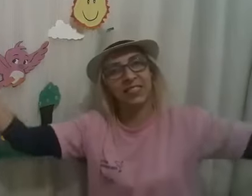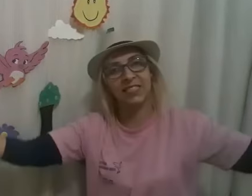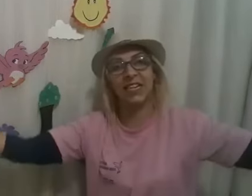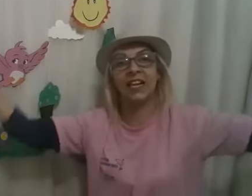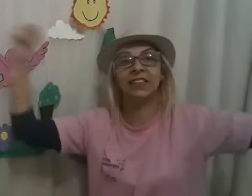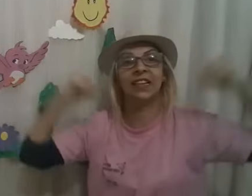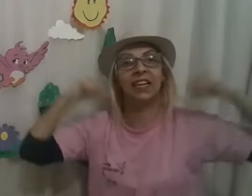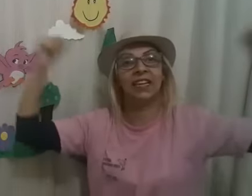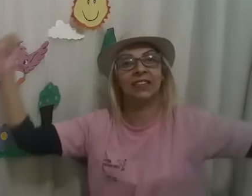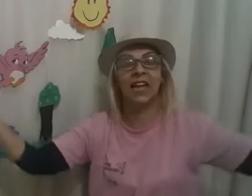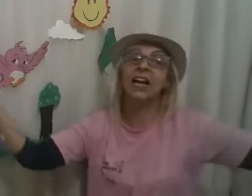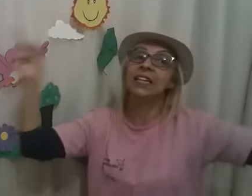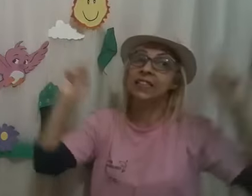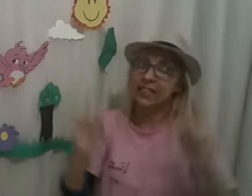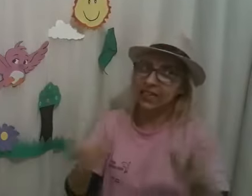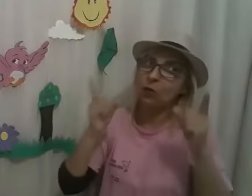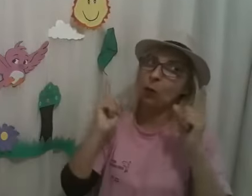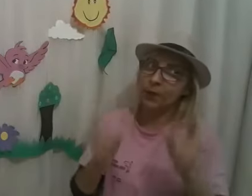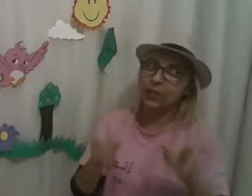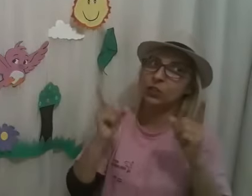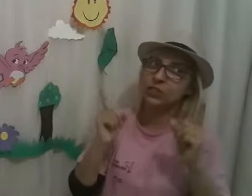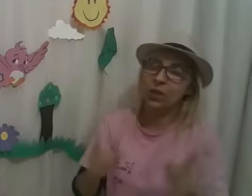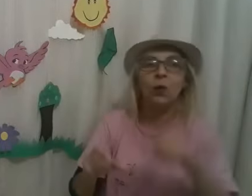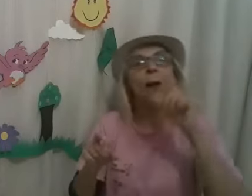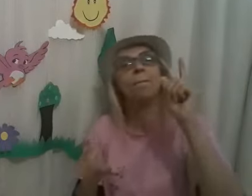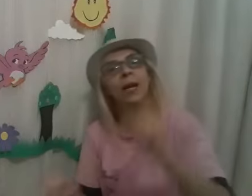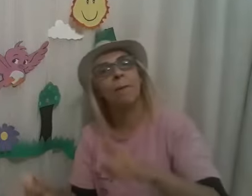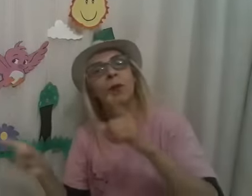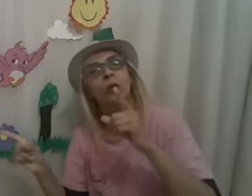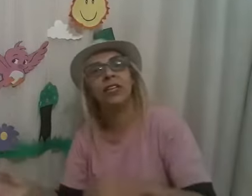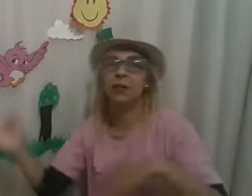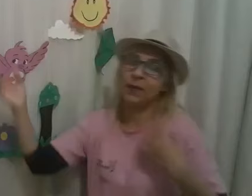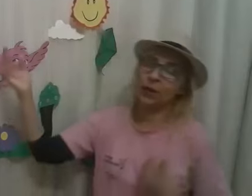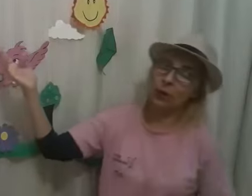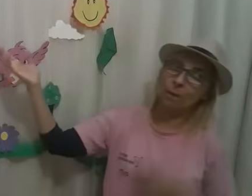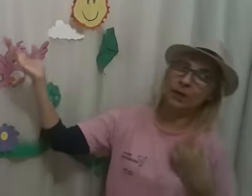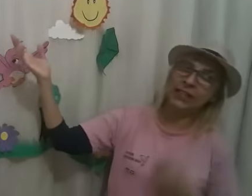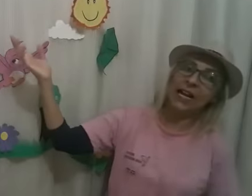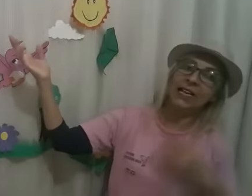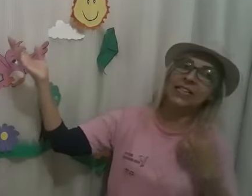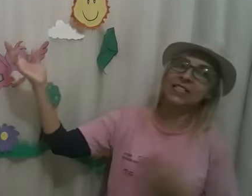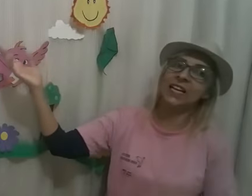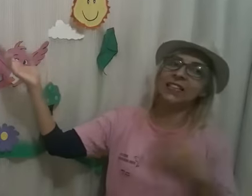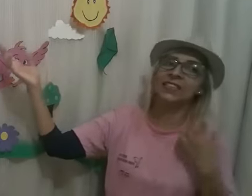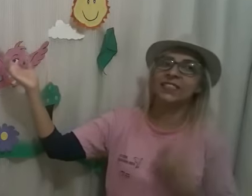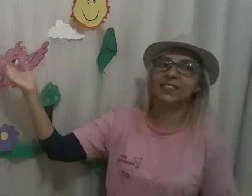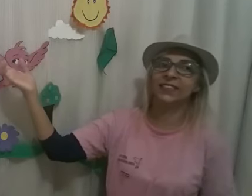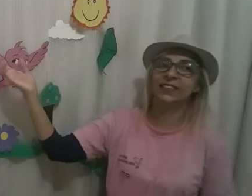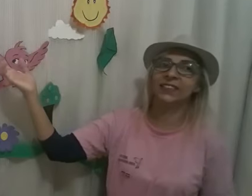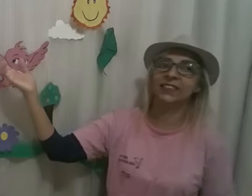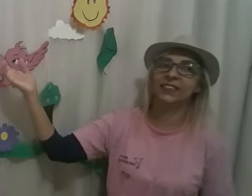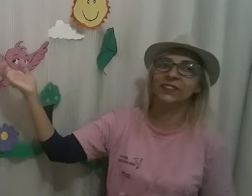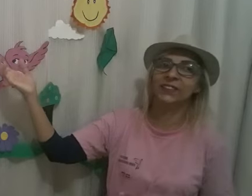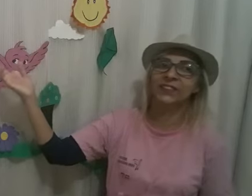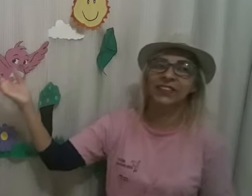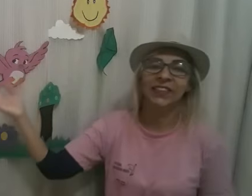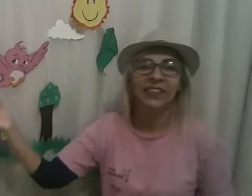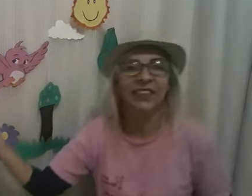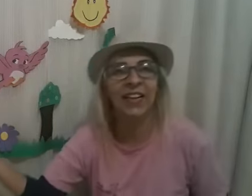ser atleta, nem competição, para poder me acompanhar nessa canção. E